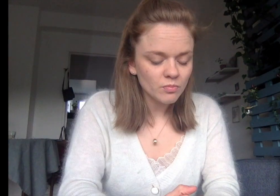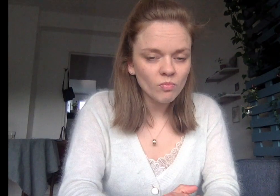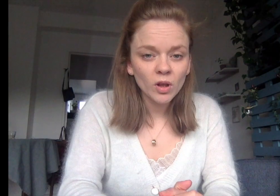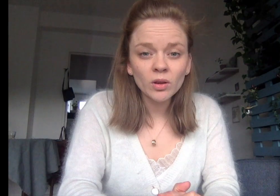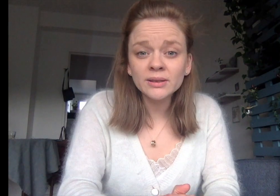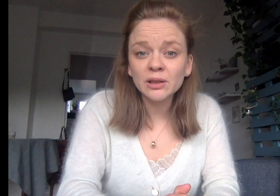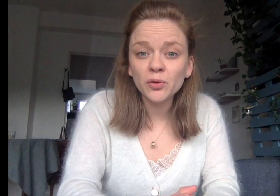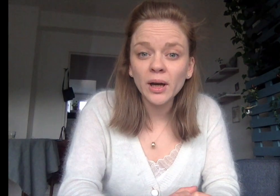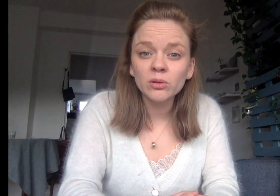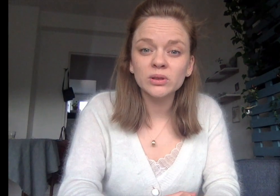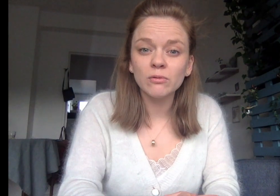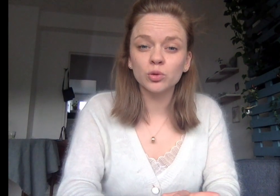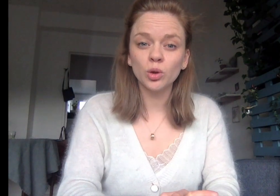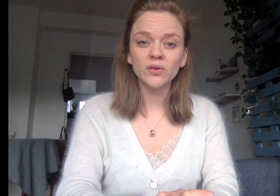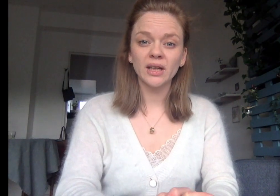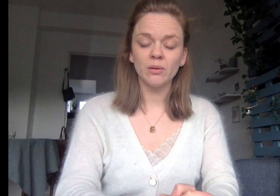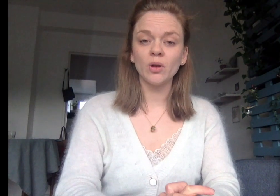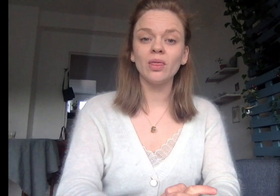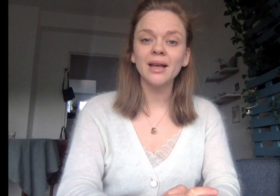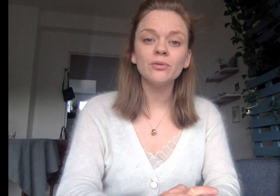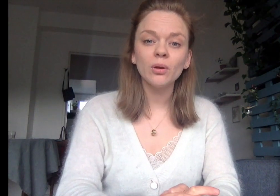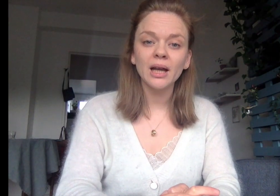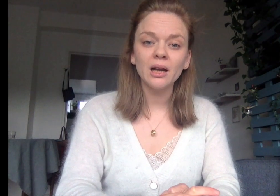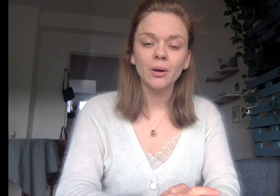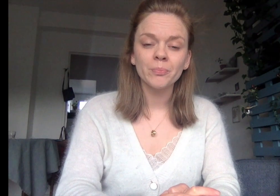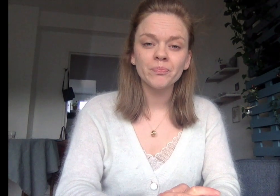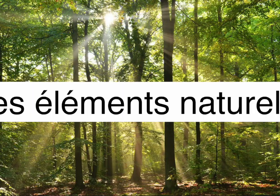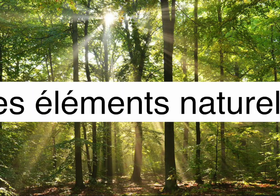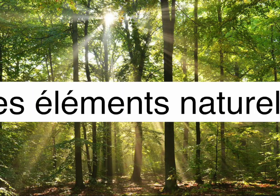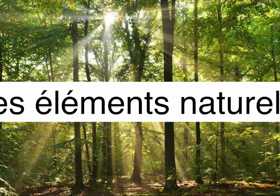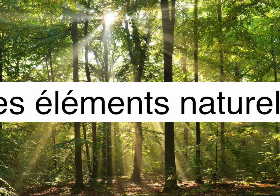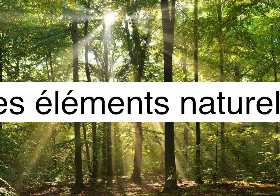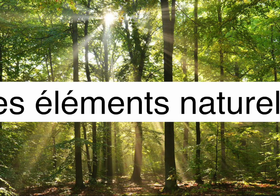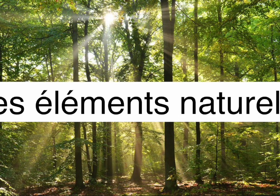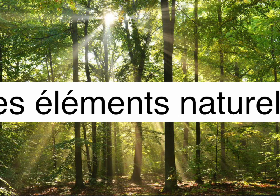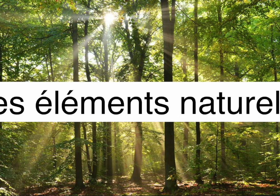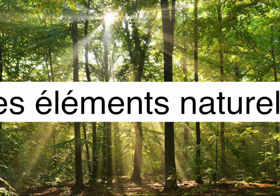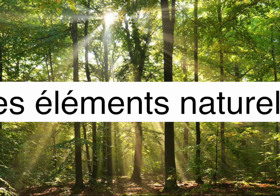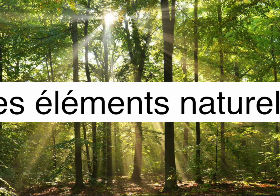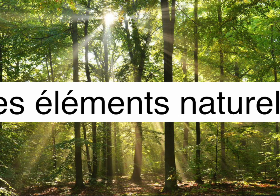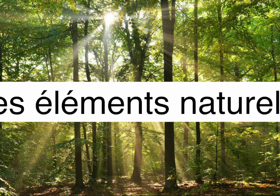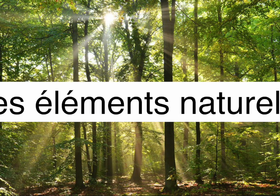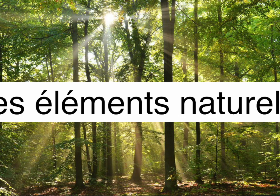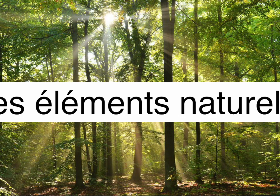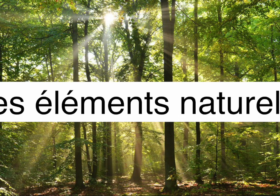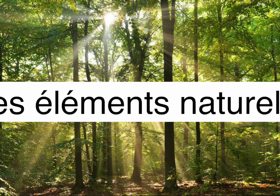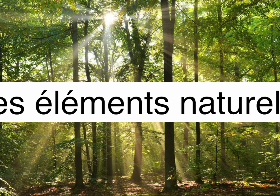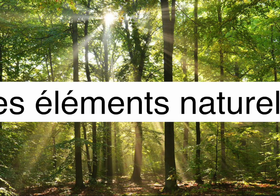Dans cette forêt, nous avons d'autres éléments naturels. Les autres éléments naturels non vivants.